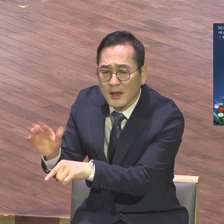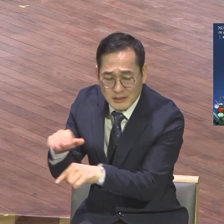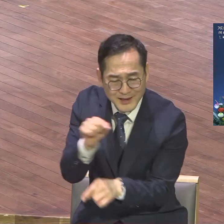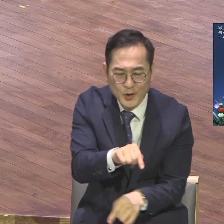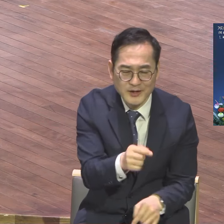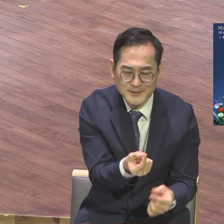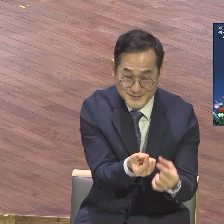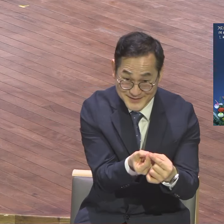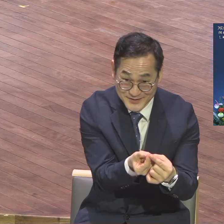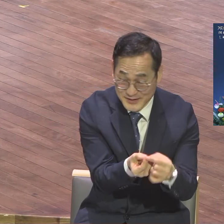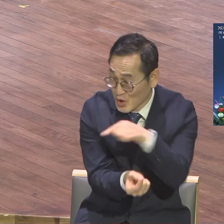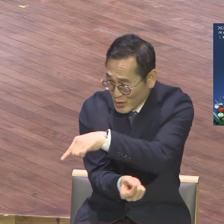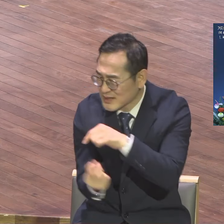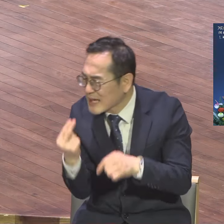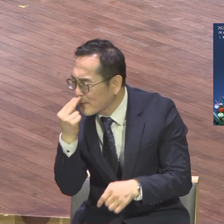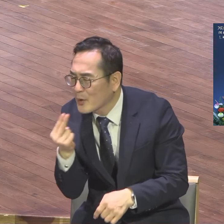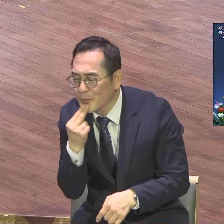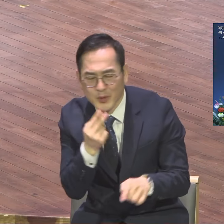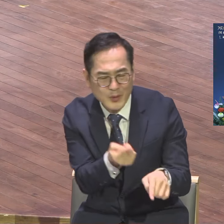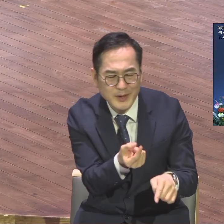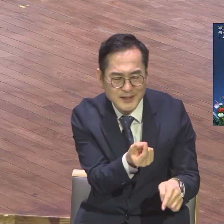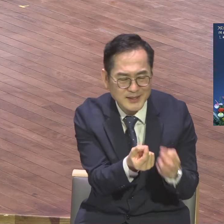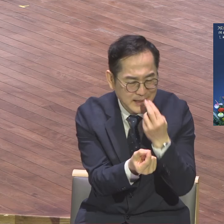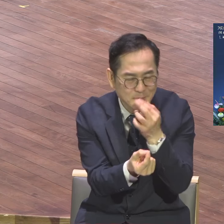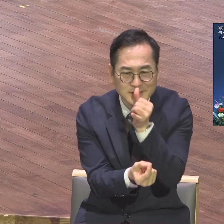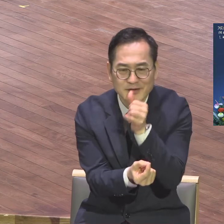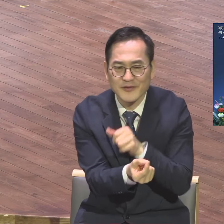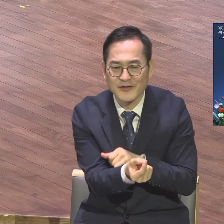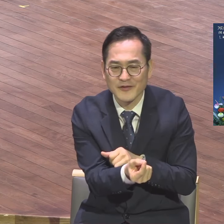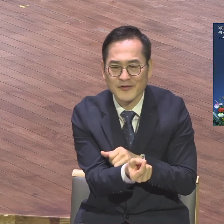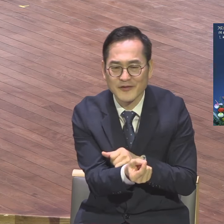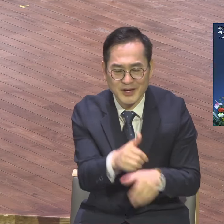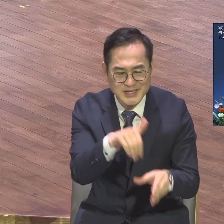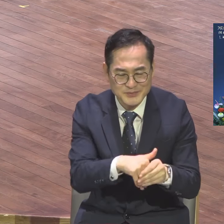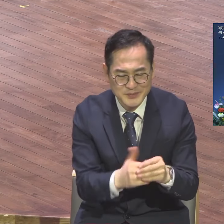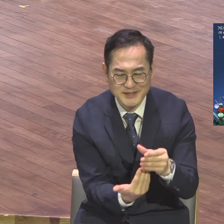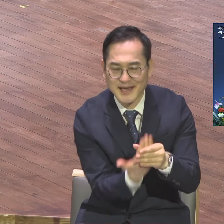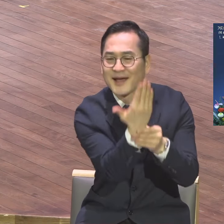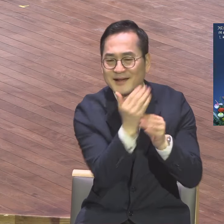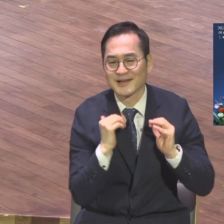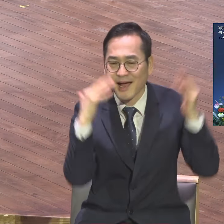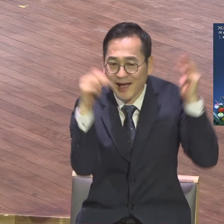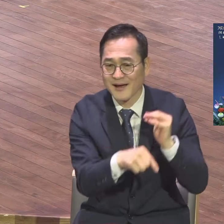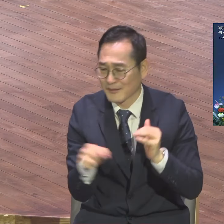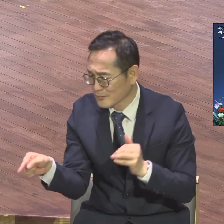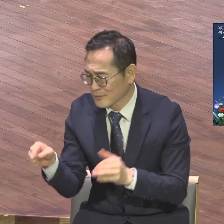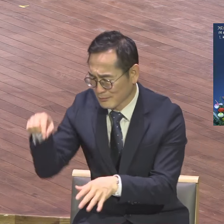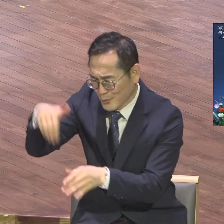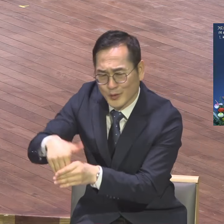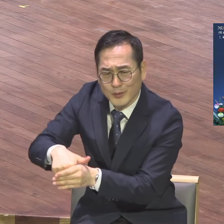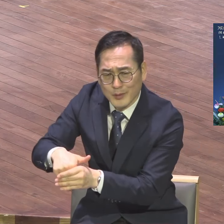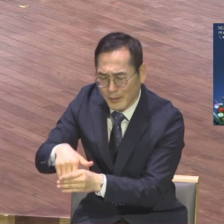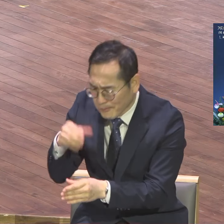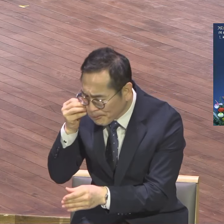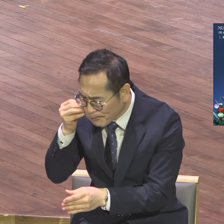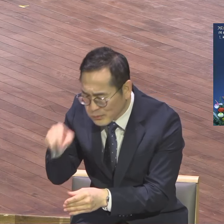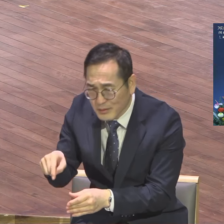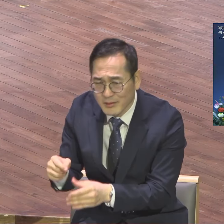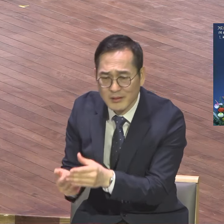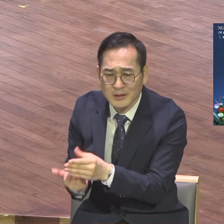생명이 있어요. 모래는 생명이 없어요. 개다시에는 생명이 있기 때문에 생명 있는 것 중에 제일 작은 시가 개다시.